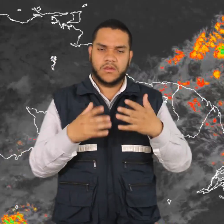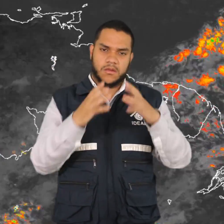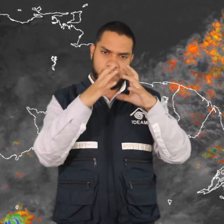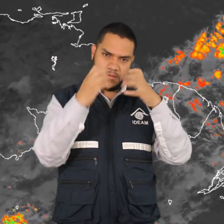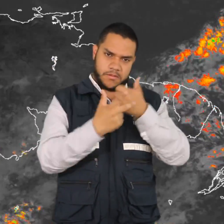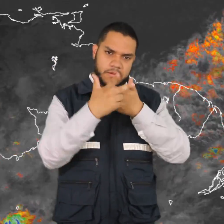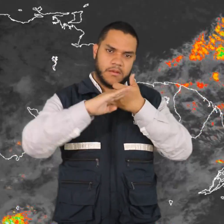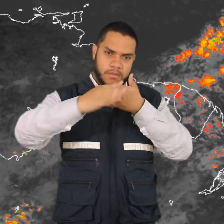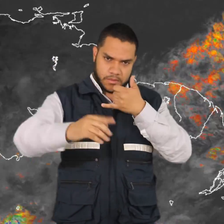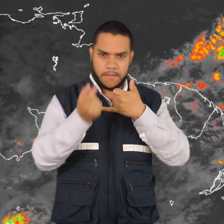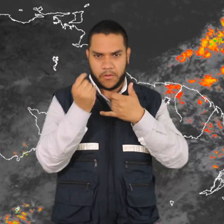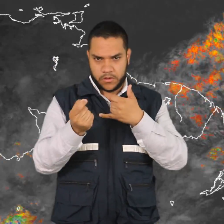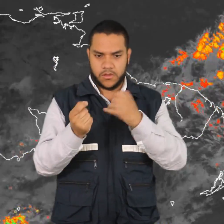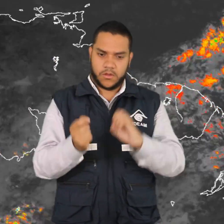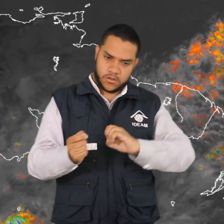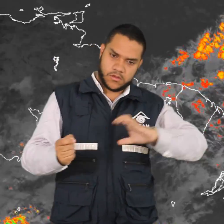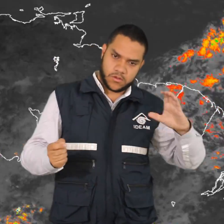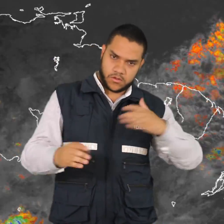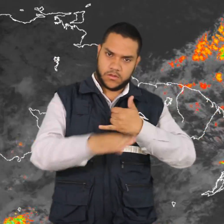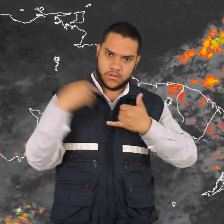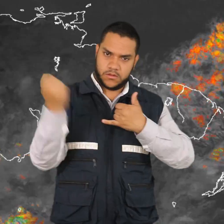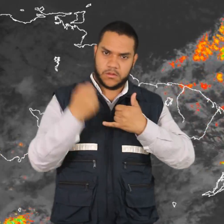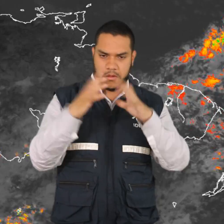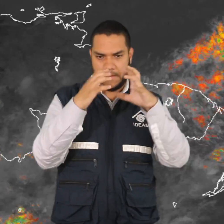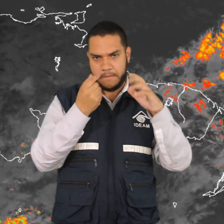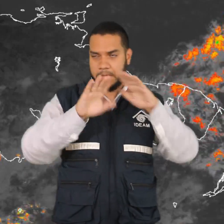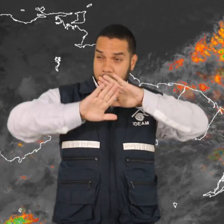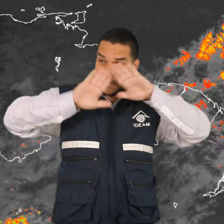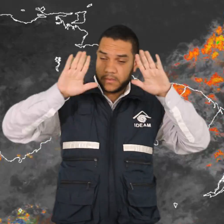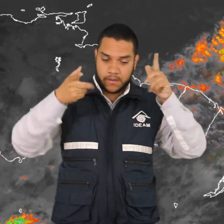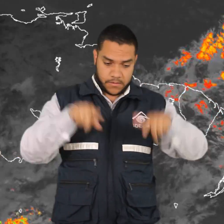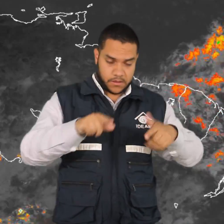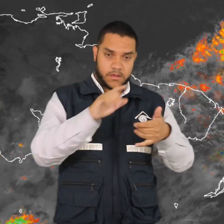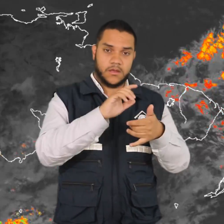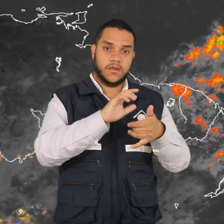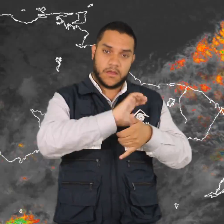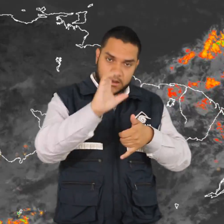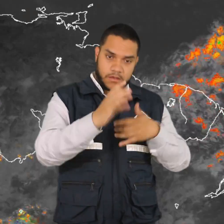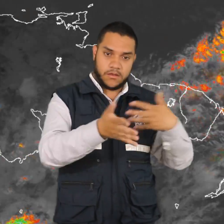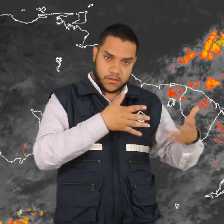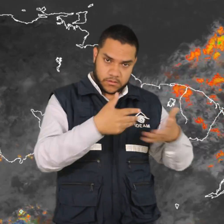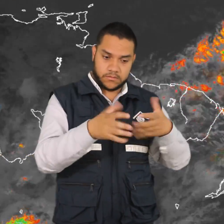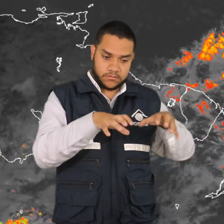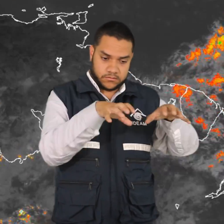cielos más despejados y occidente de la orenorquía y en el Caribe incluido el archipiélago de San Andrés y Providencia.